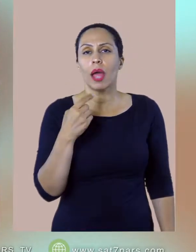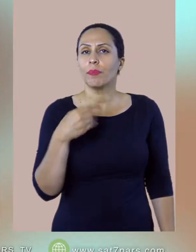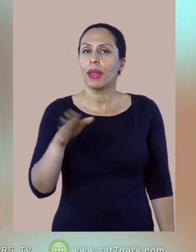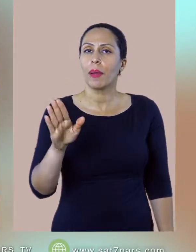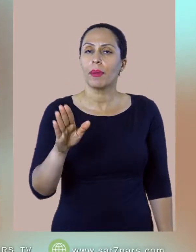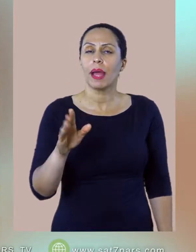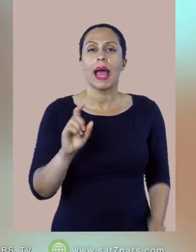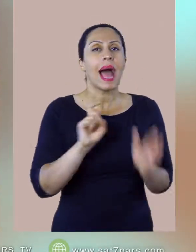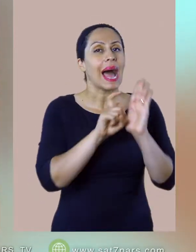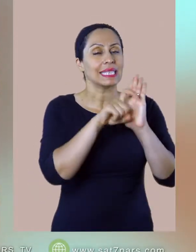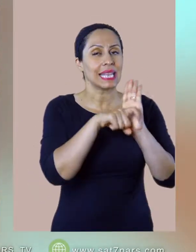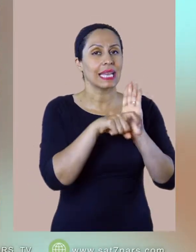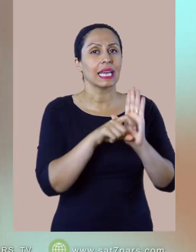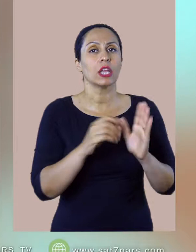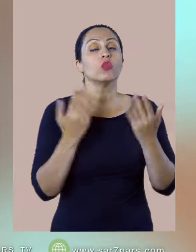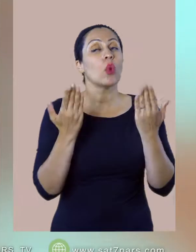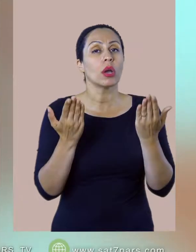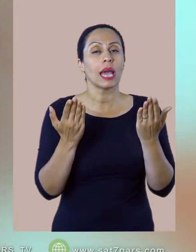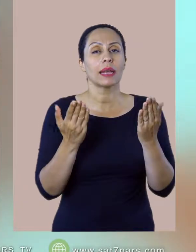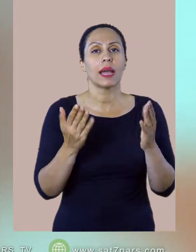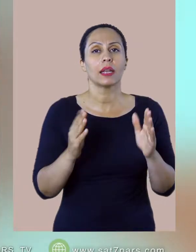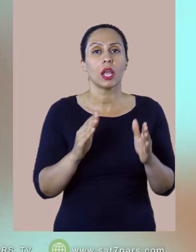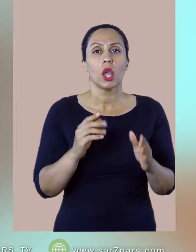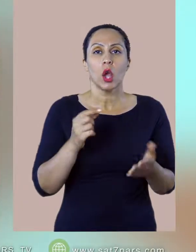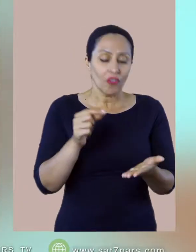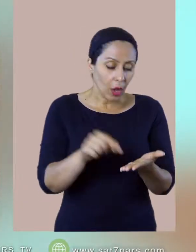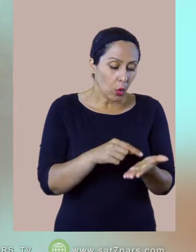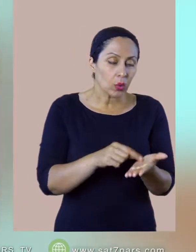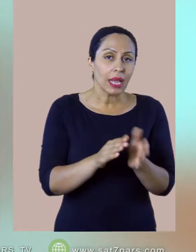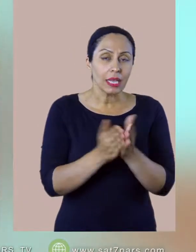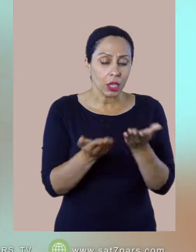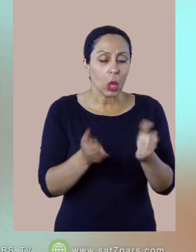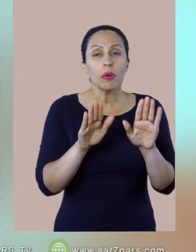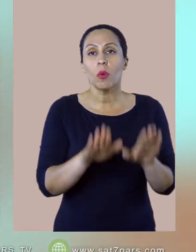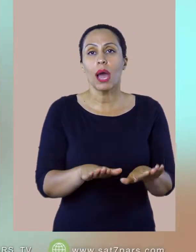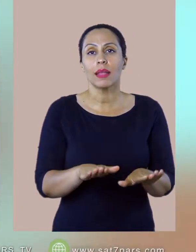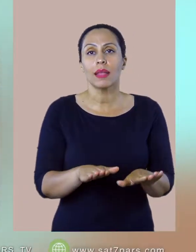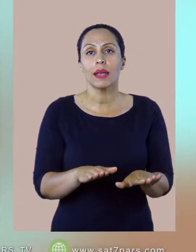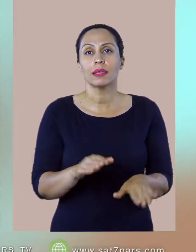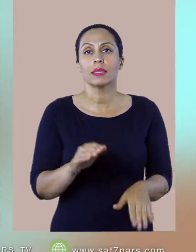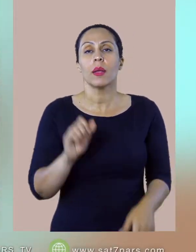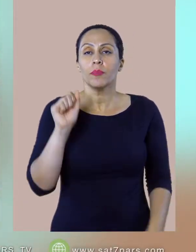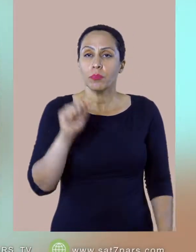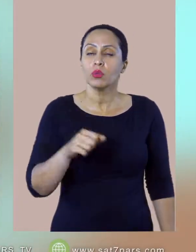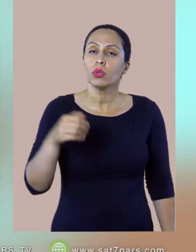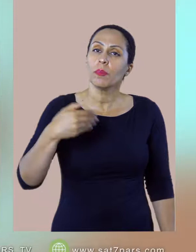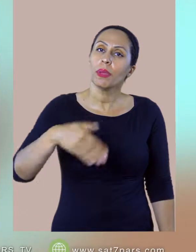شما میتونی بیای از طریق دعا میتونی بیای از طریق پارک میتونی قدم بزنی بگی خدا من کاملا تسلیم تو میشم